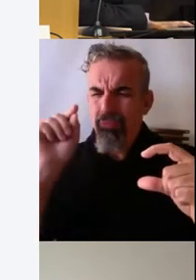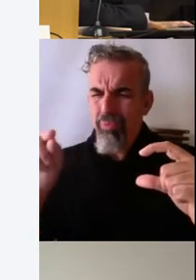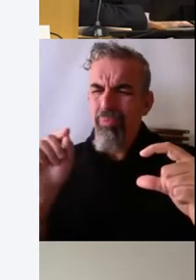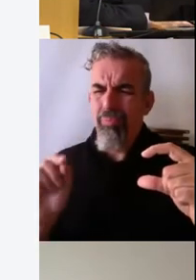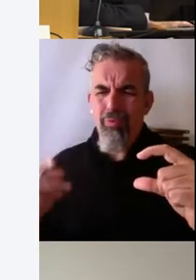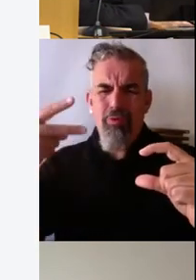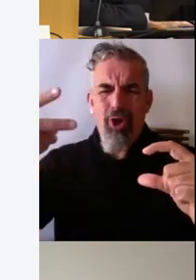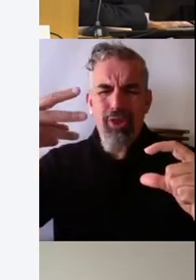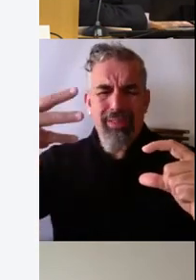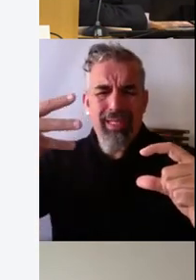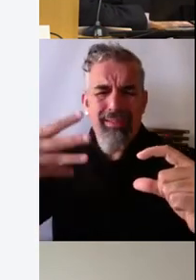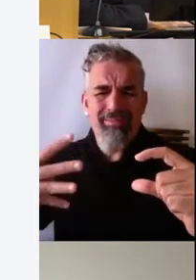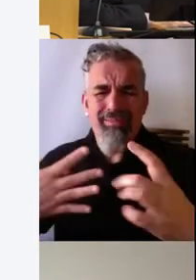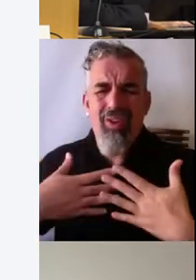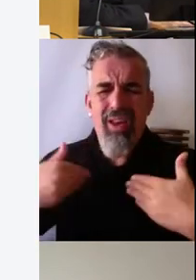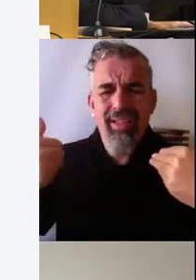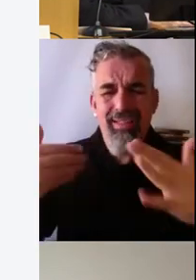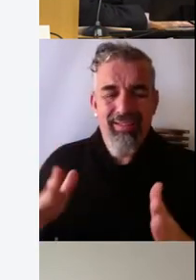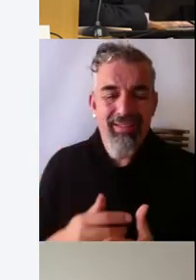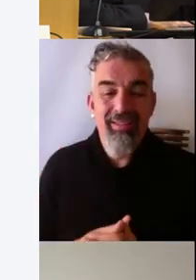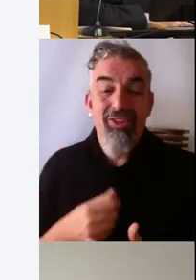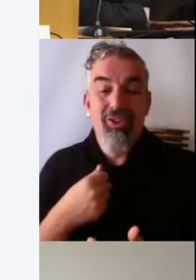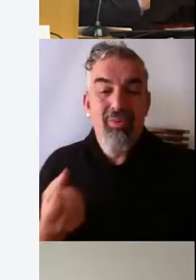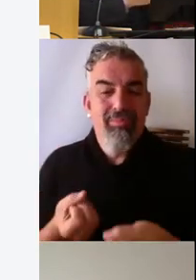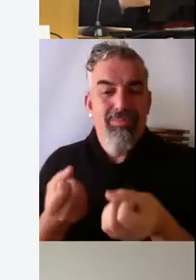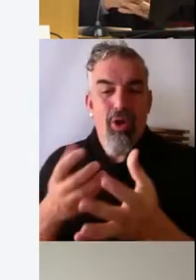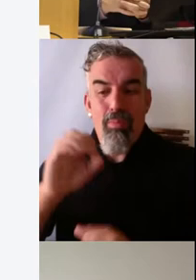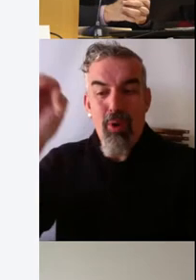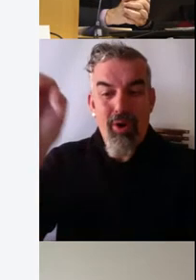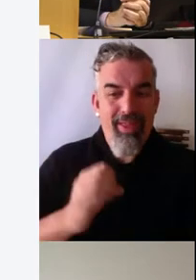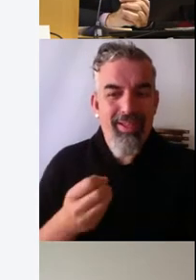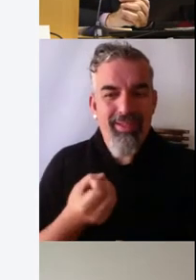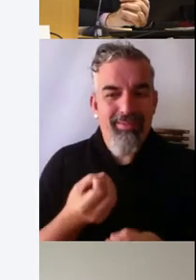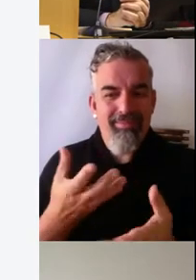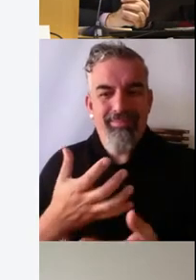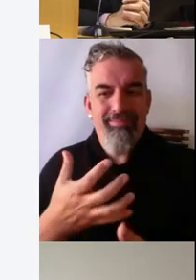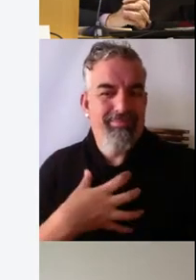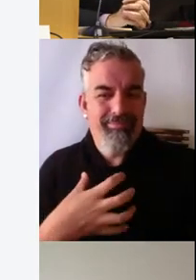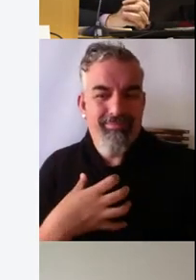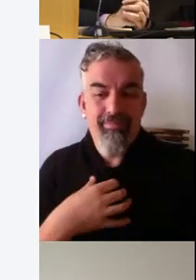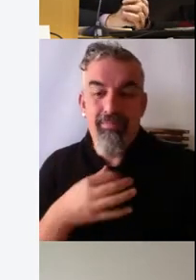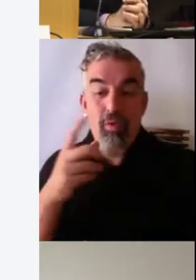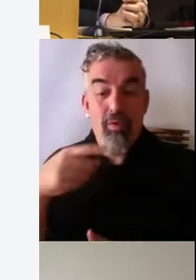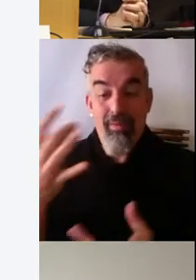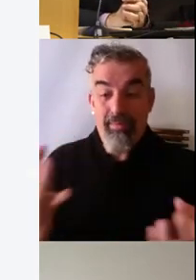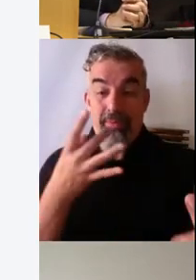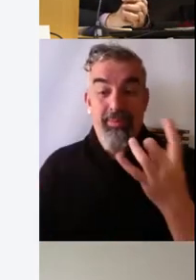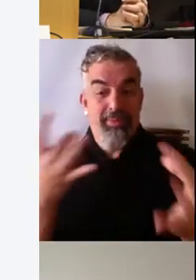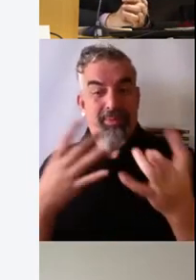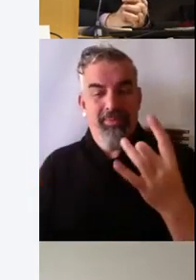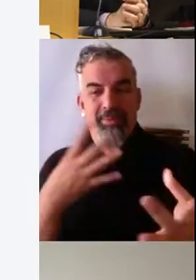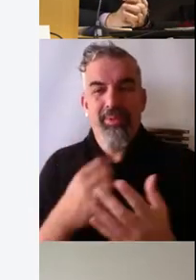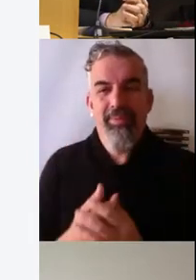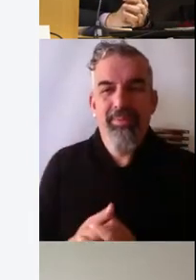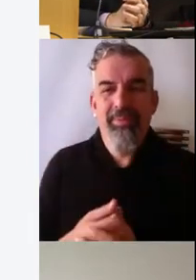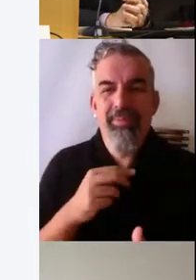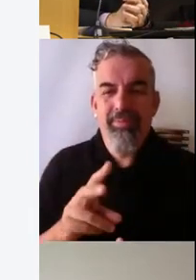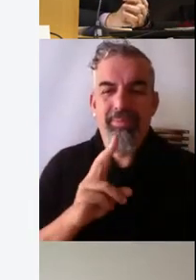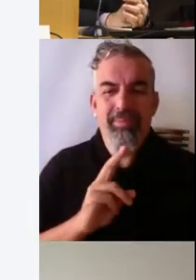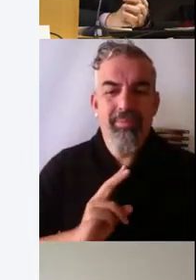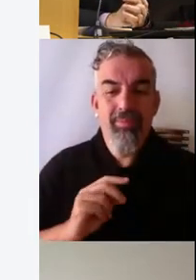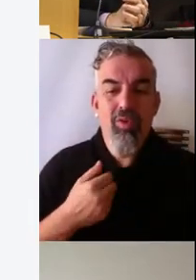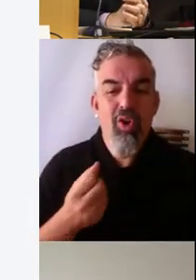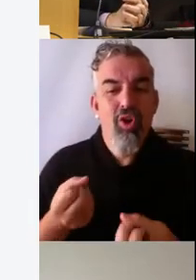Aquí es una pena que no pueda mostrar los resultados, pero ahora, en cuanto vayáis enviando la respuesta a vuestra pregunta, os